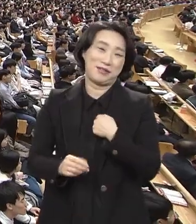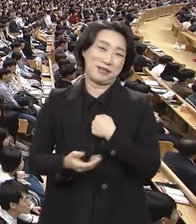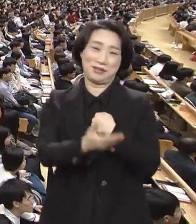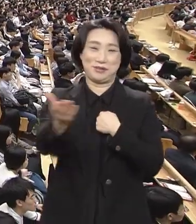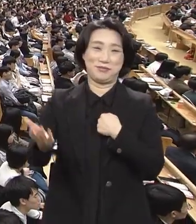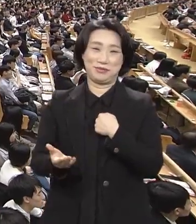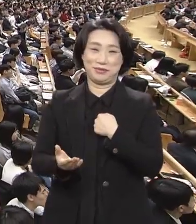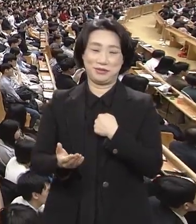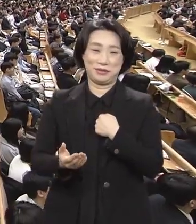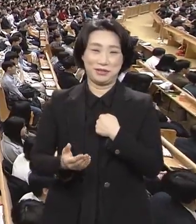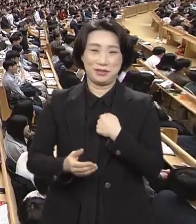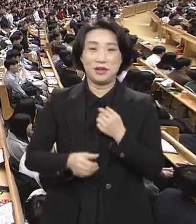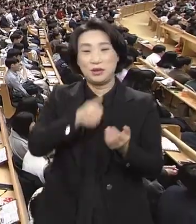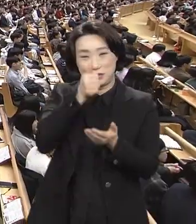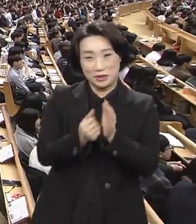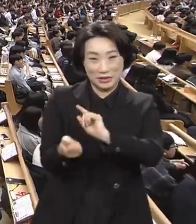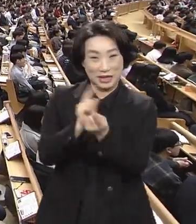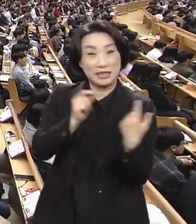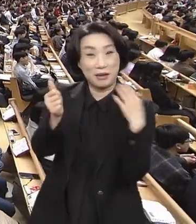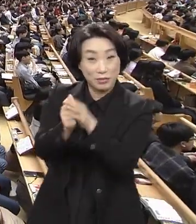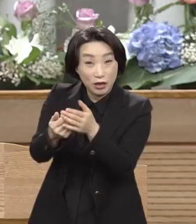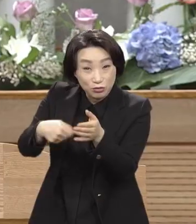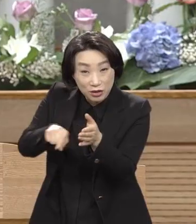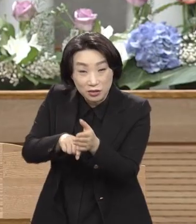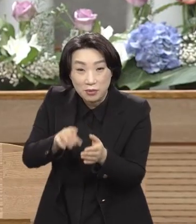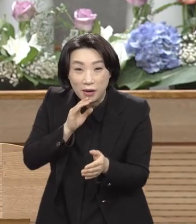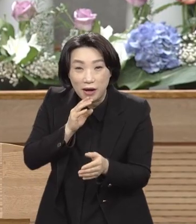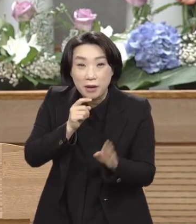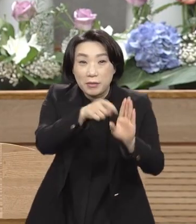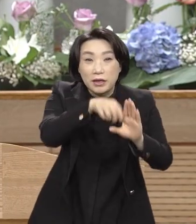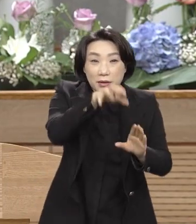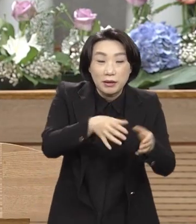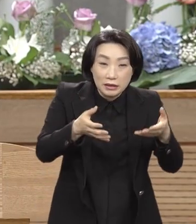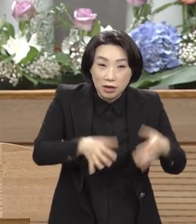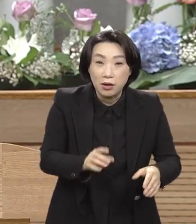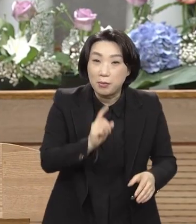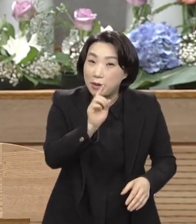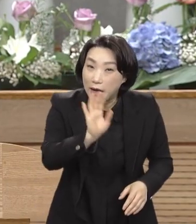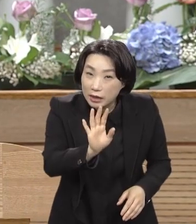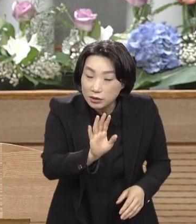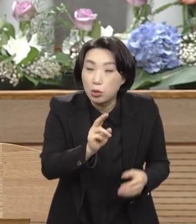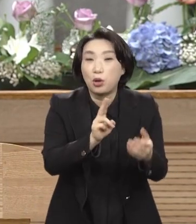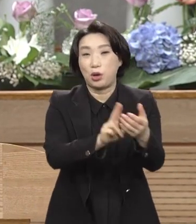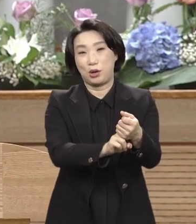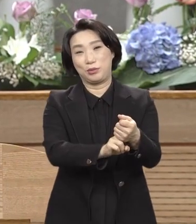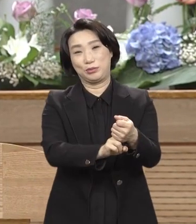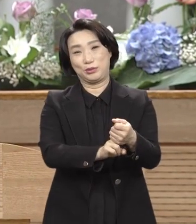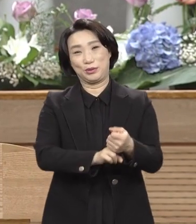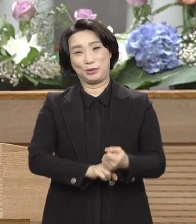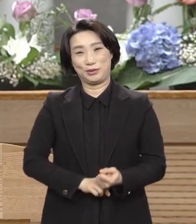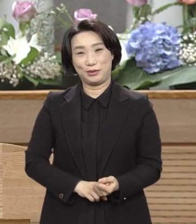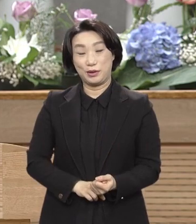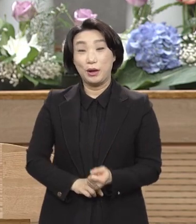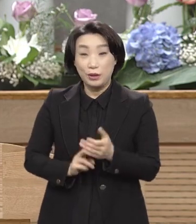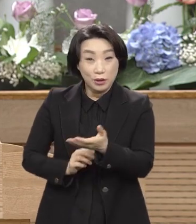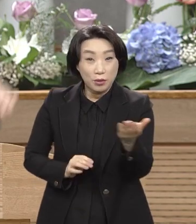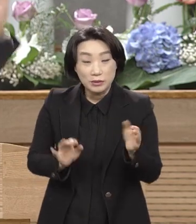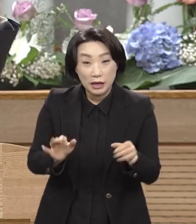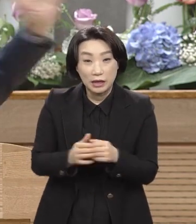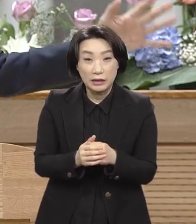죄를 위해서. 베들레엠에서 태어난 것을 말하지 않고 감춘다 이 말이에요. 그 나세대 사람으로 호적을